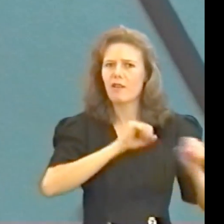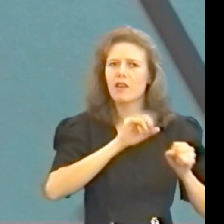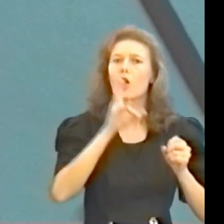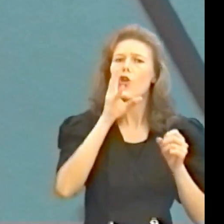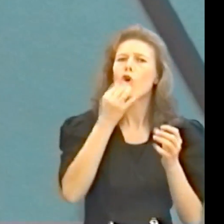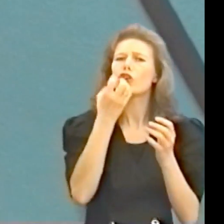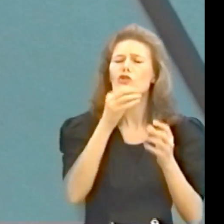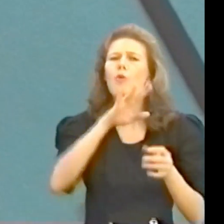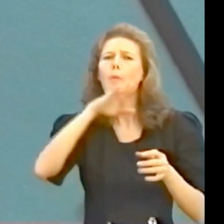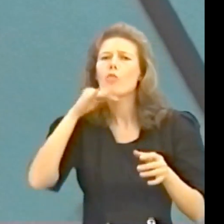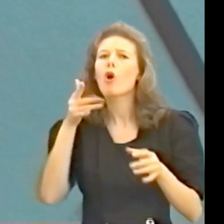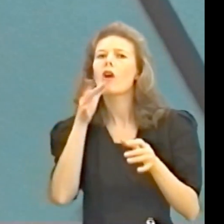лет пройдет до этого